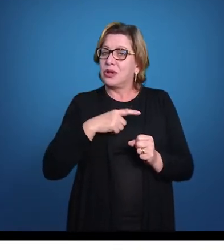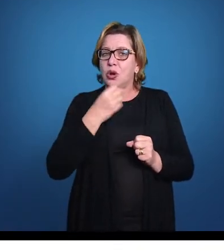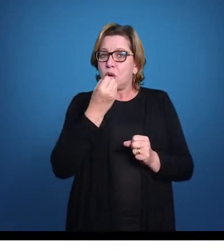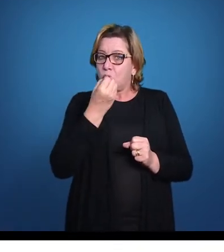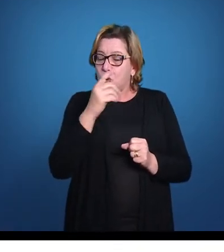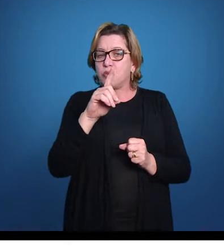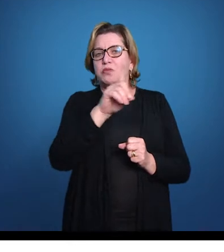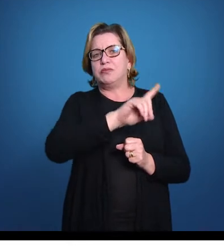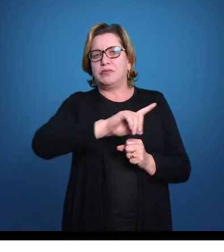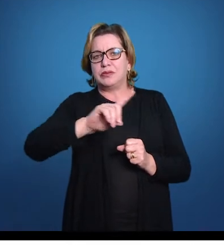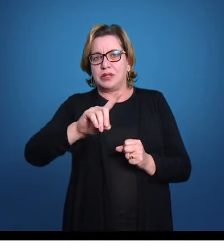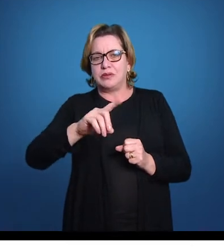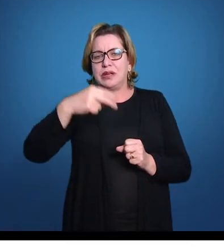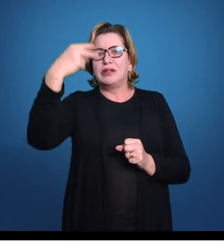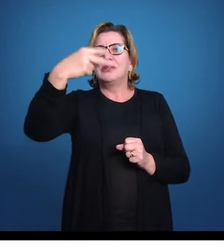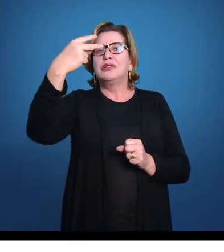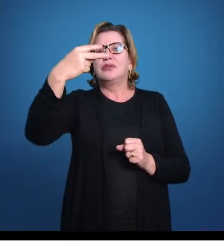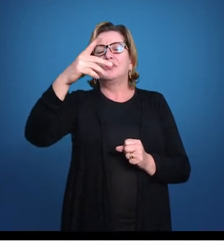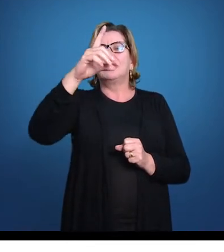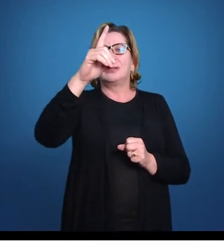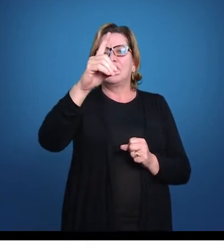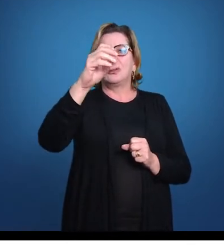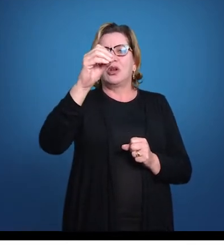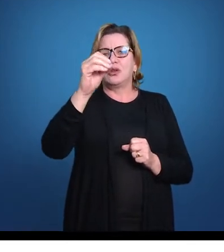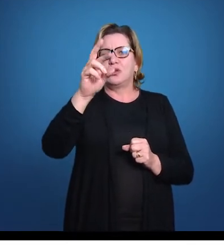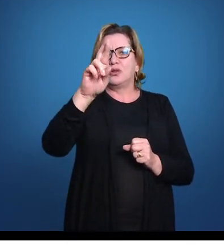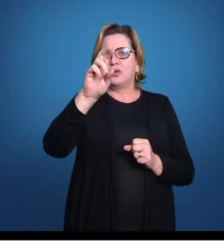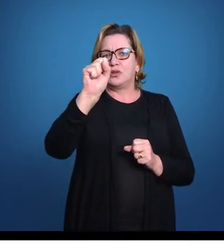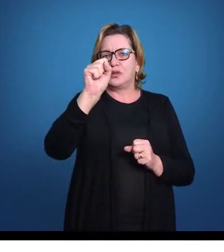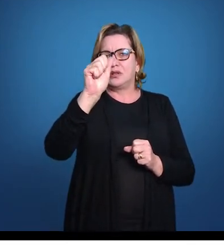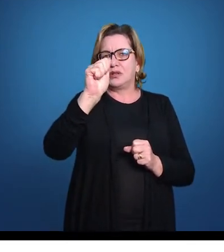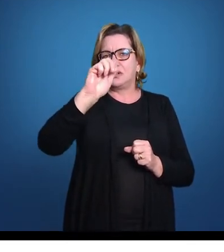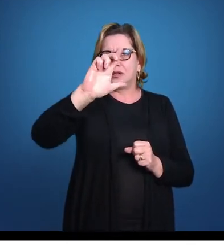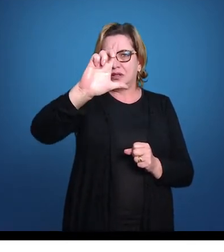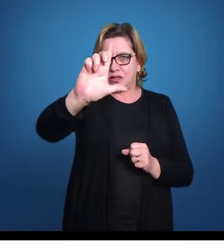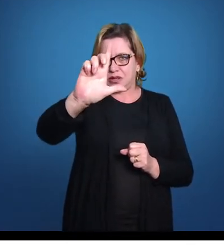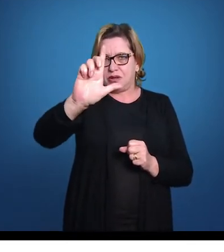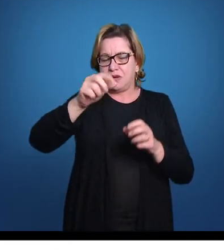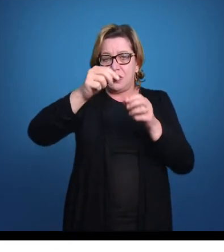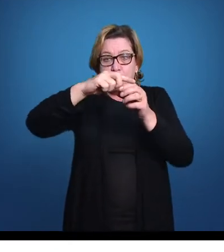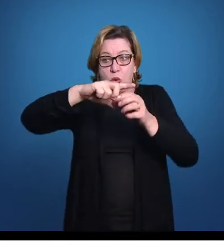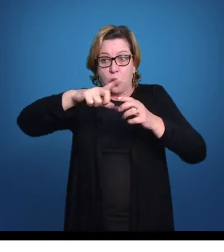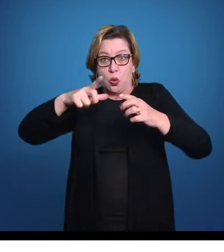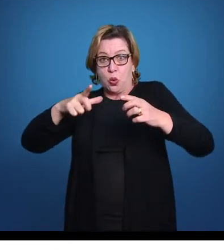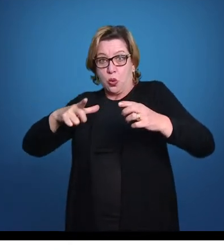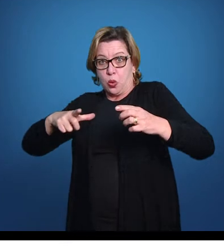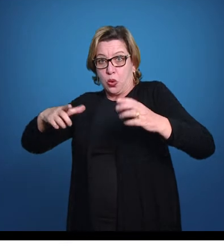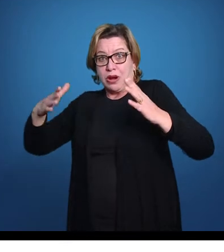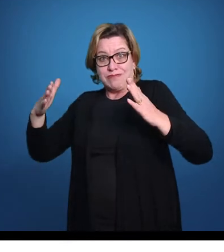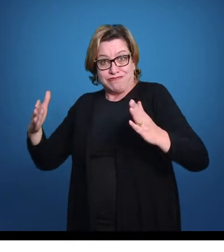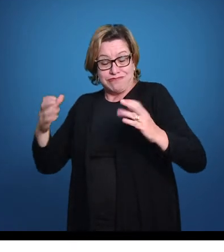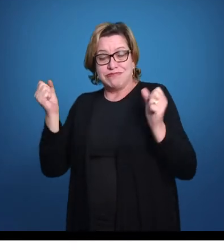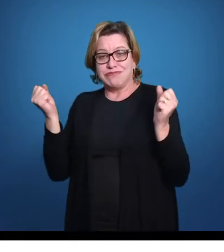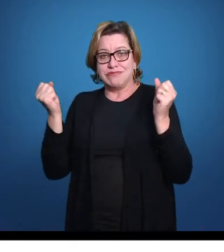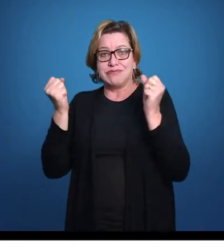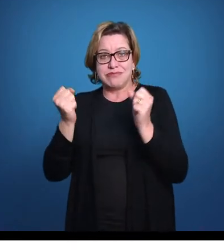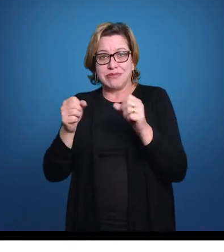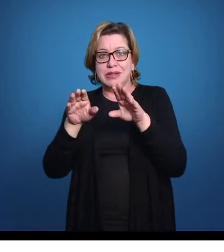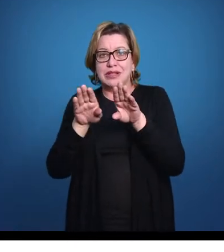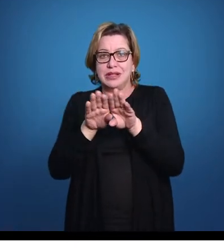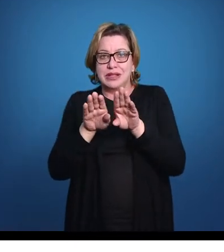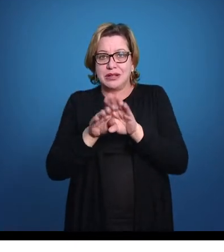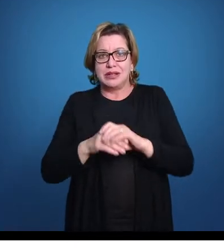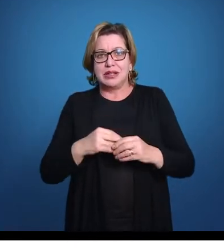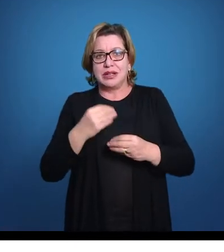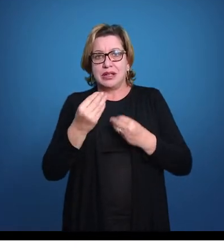dorsal. E a nadadeira dorsal pode ser uma só, bem grandona também. E ela também pode voltar a uma